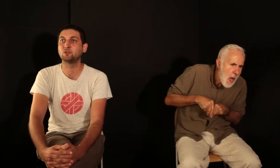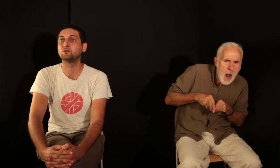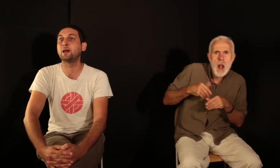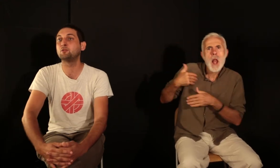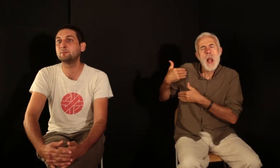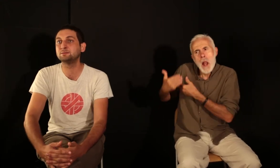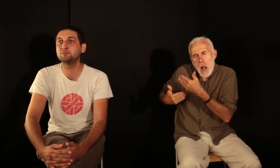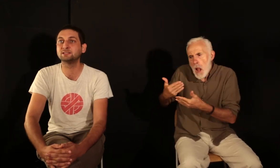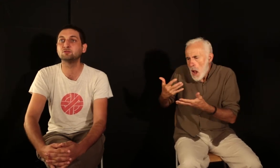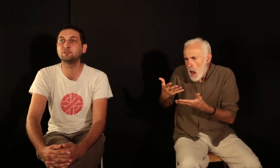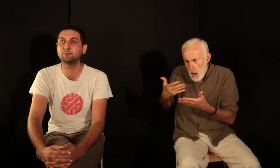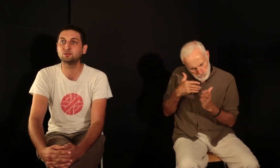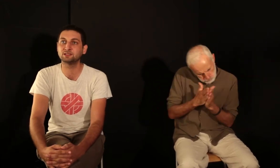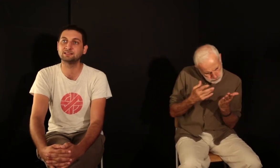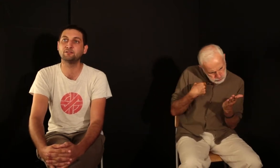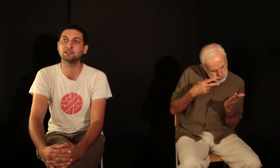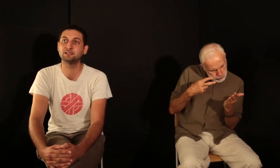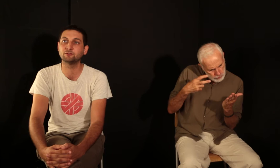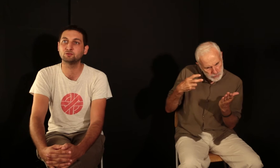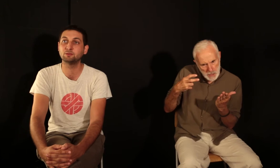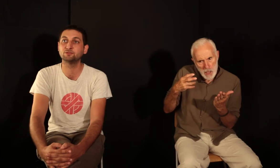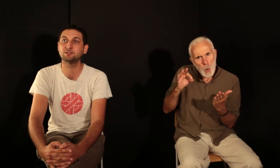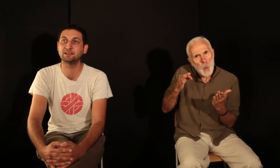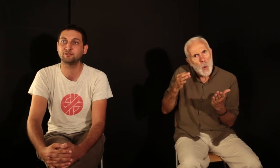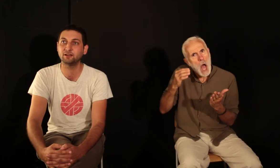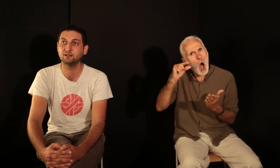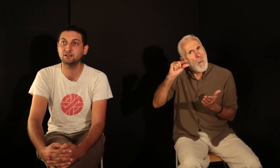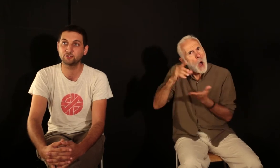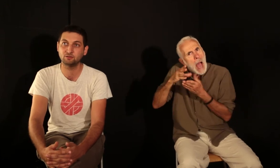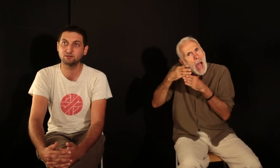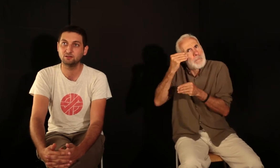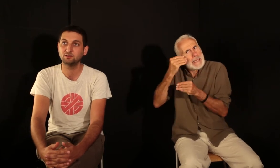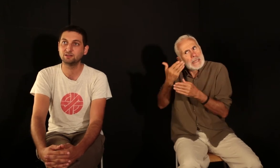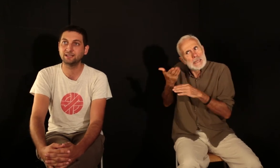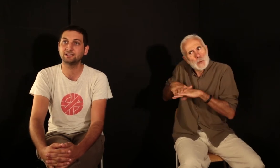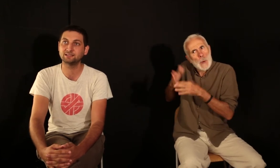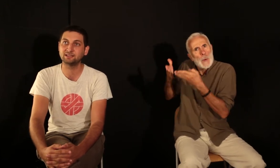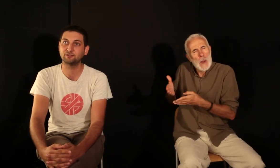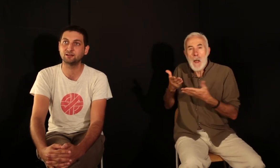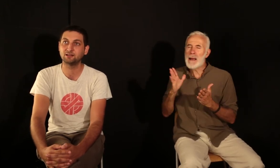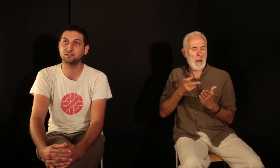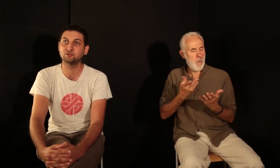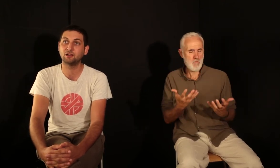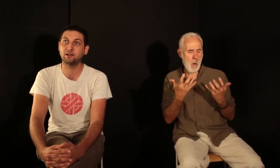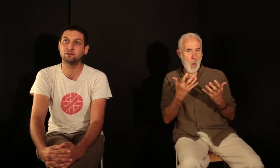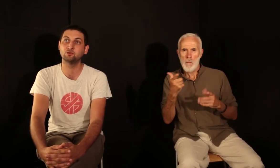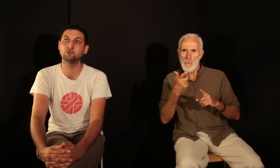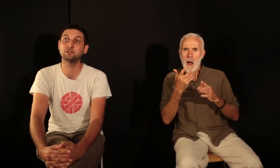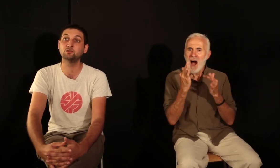On apprend un petit peu, mais ce qui compte vraiment, c'est les affaires qu'il a défendues. Et plus que les affaires, les gens derrière ces affaires, les gens aux côtés de